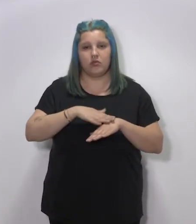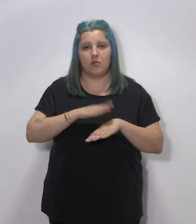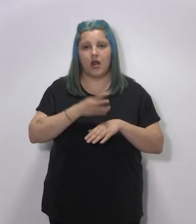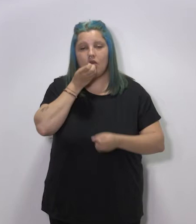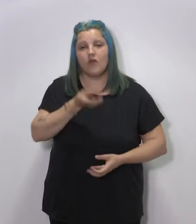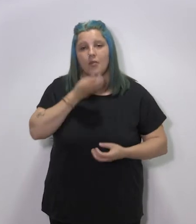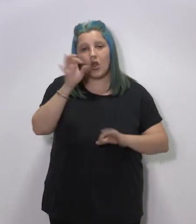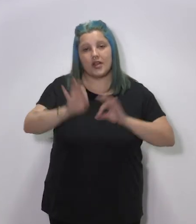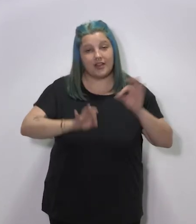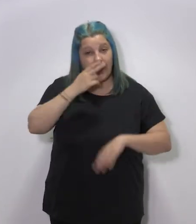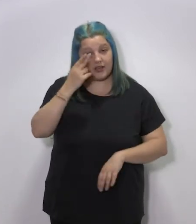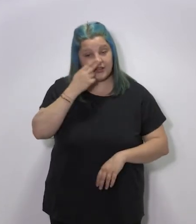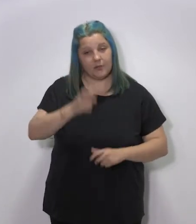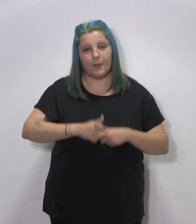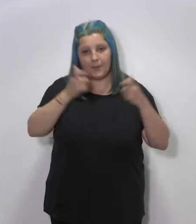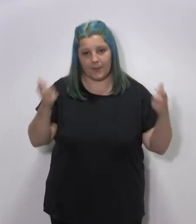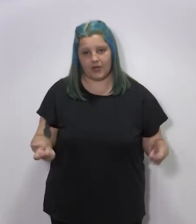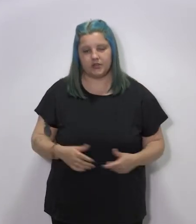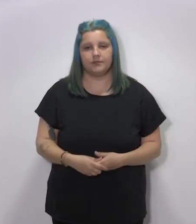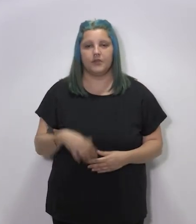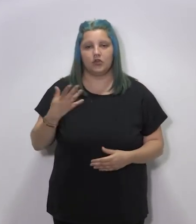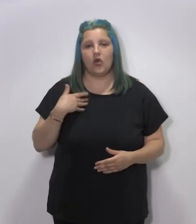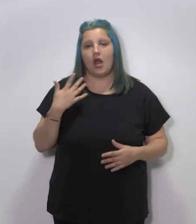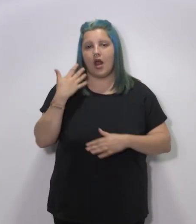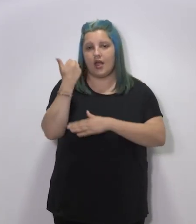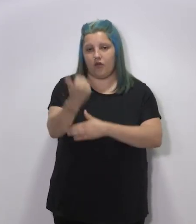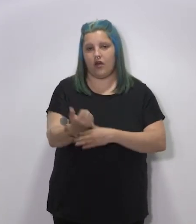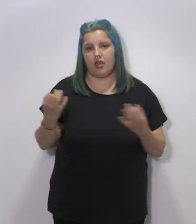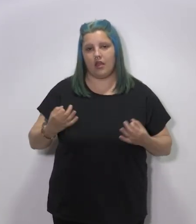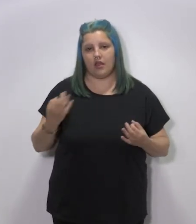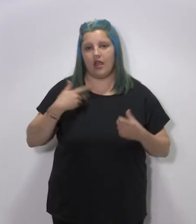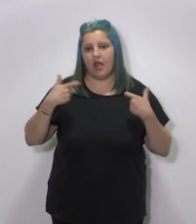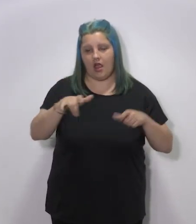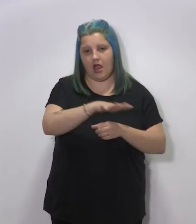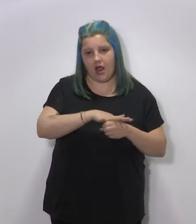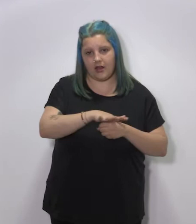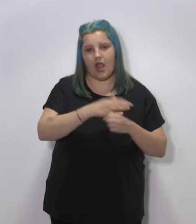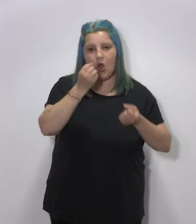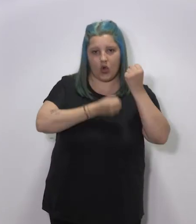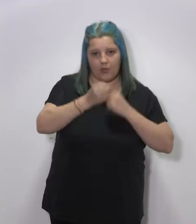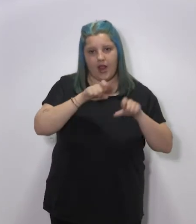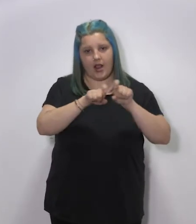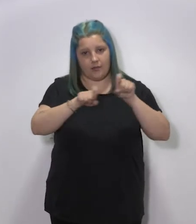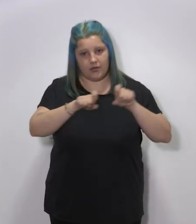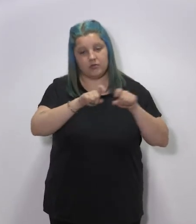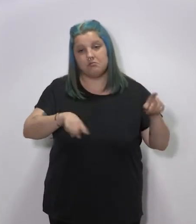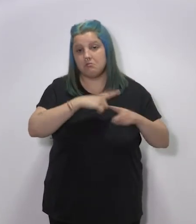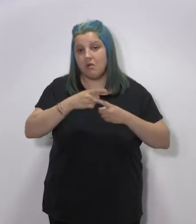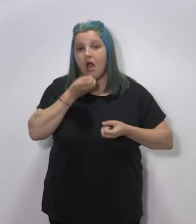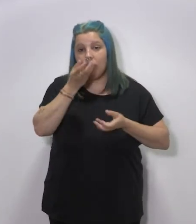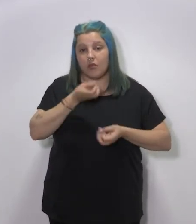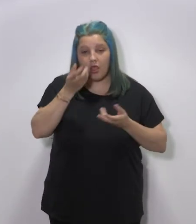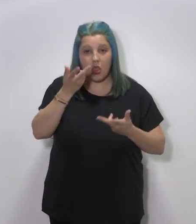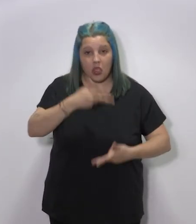aumentar la información estadística de interés. En este plan se refuerza el área de Economía y Empresas y se incrementa